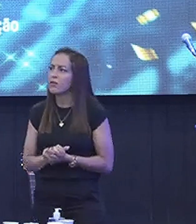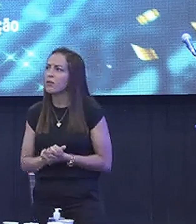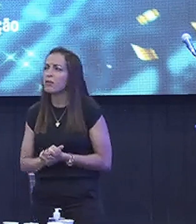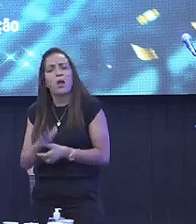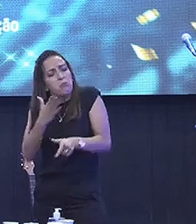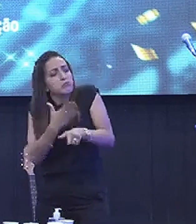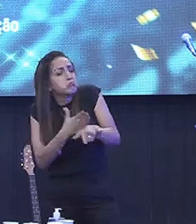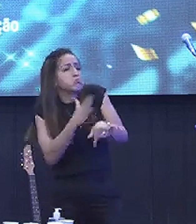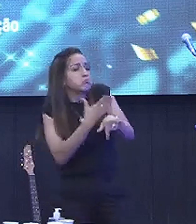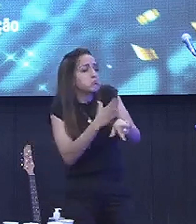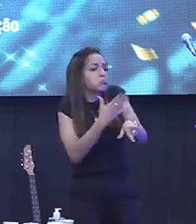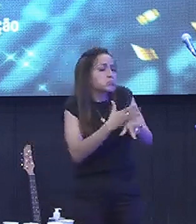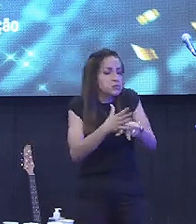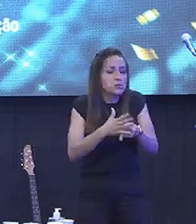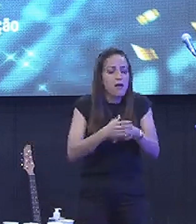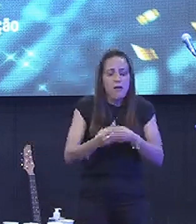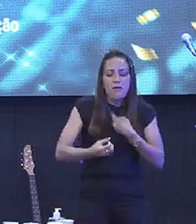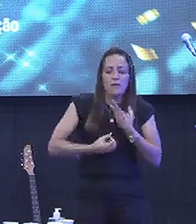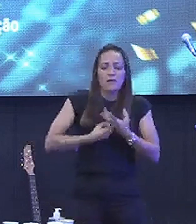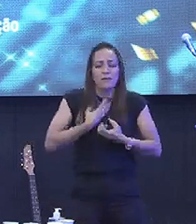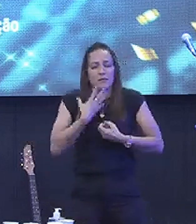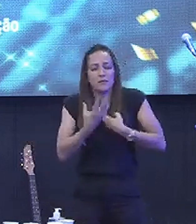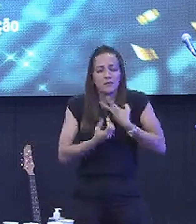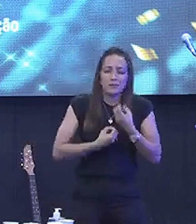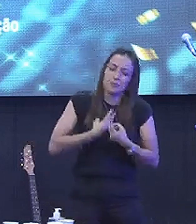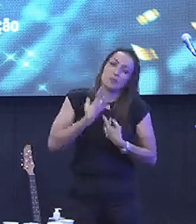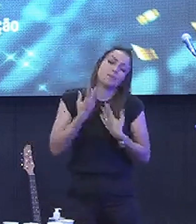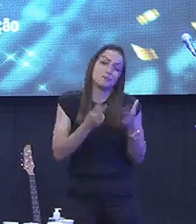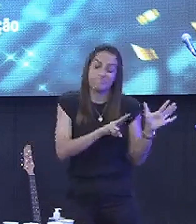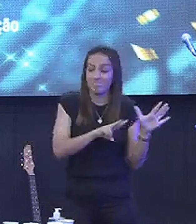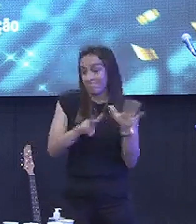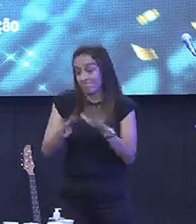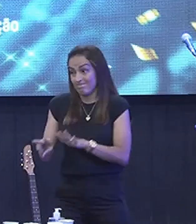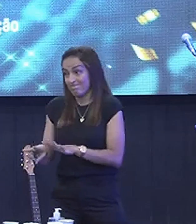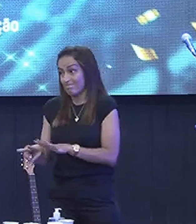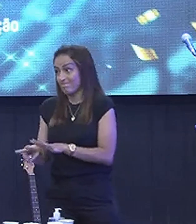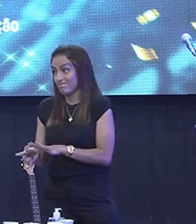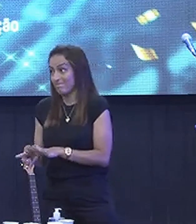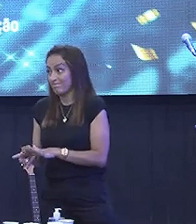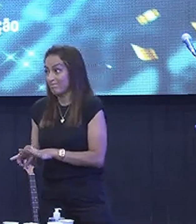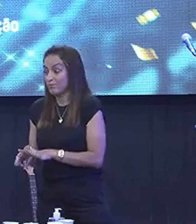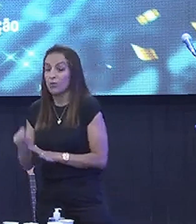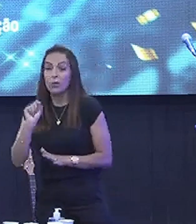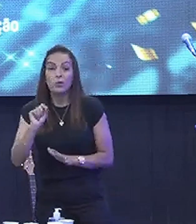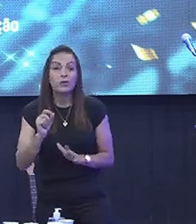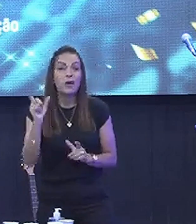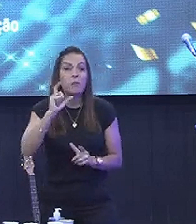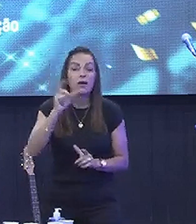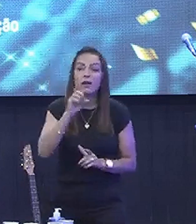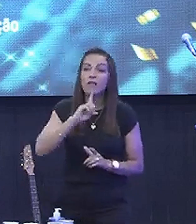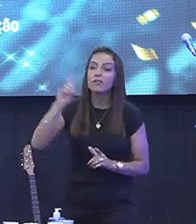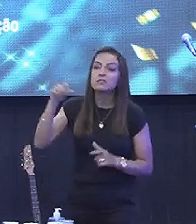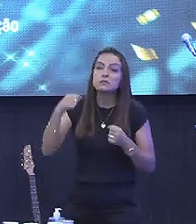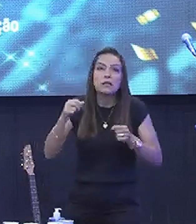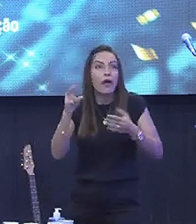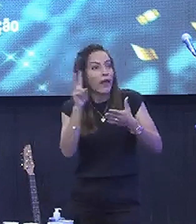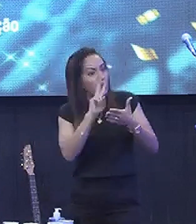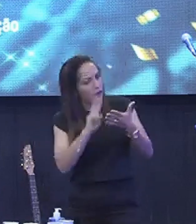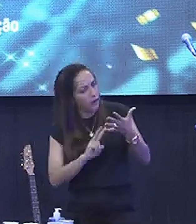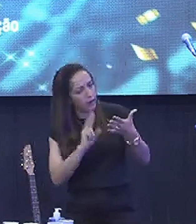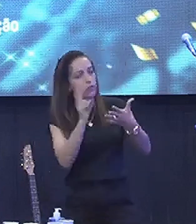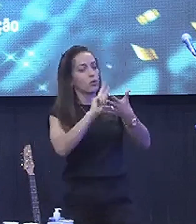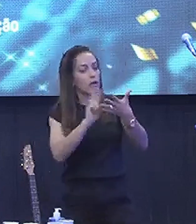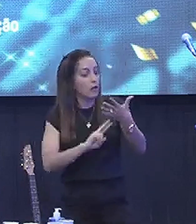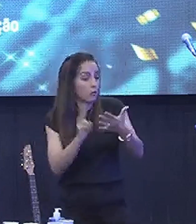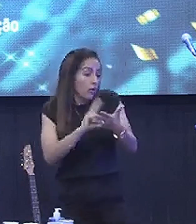insights Inspira a gente durante a semana A palavra de Deus nunca diz Que a gente tem que ficar lendo Bíblia